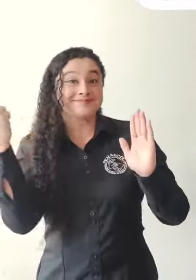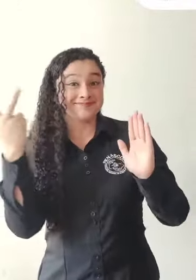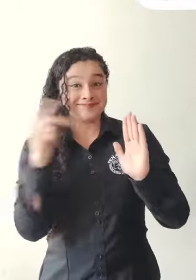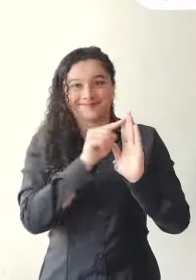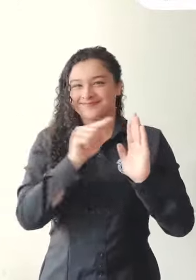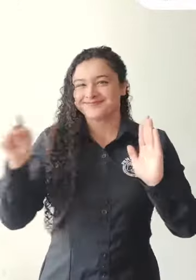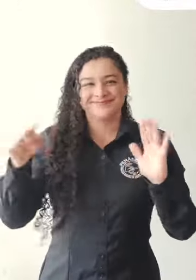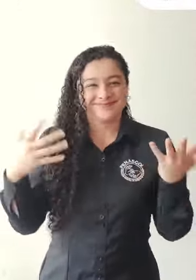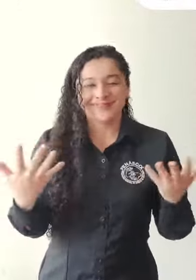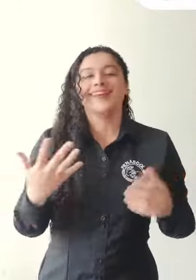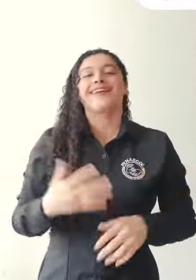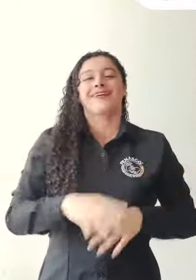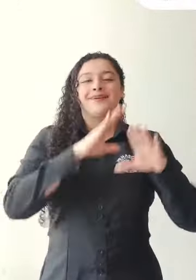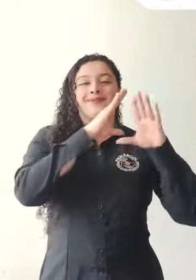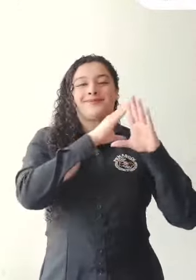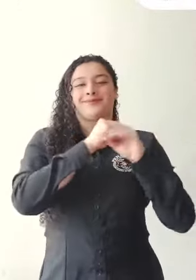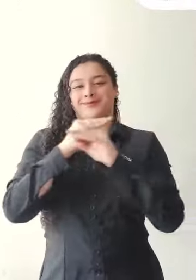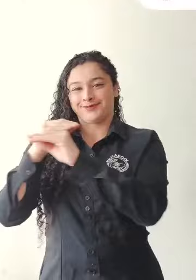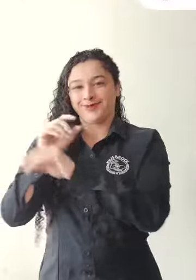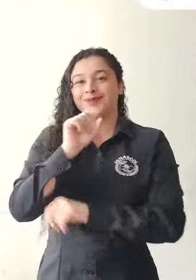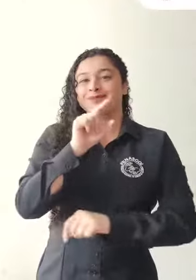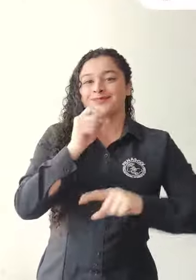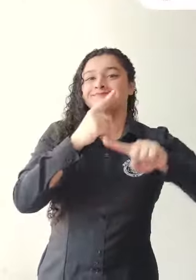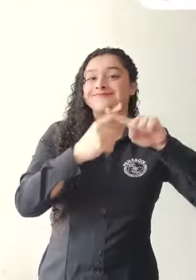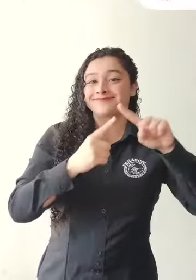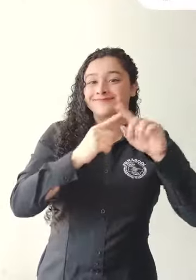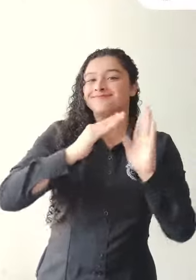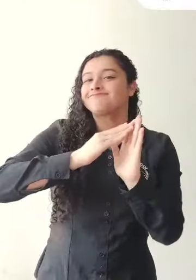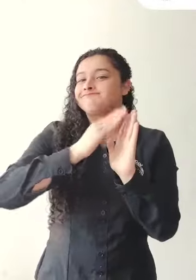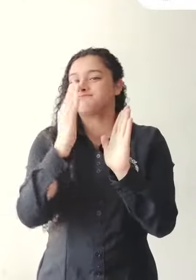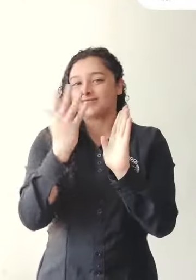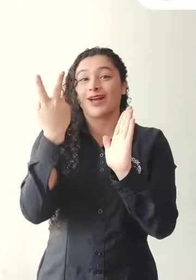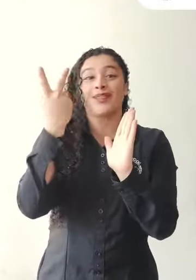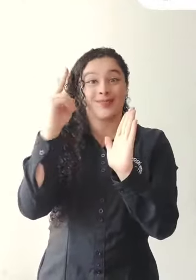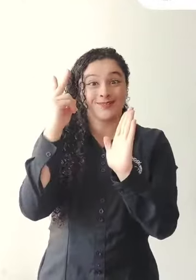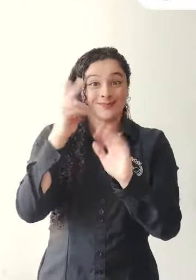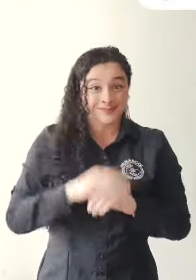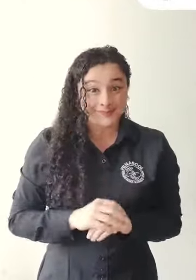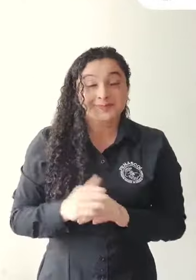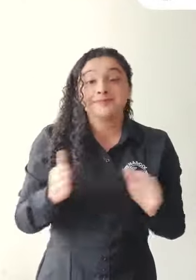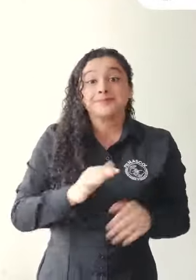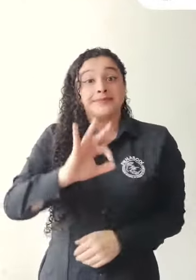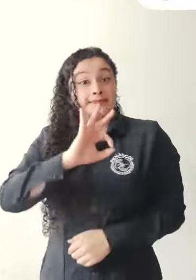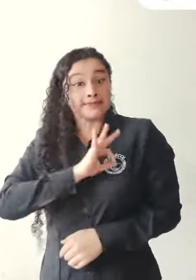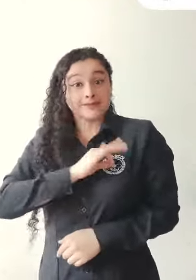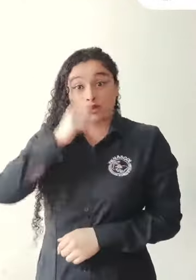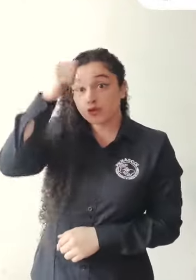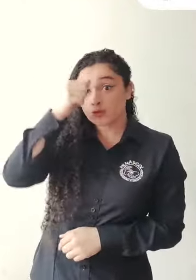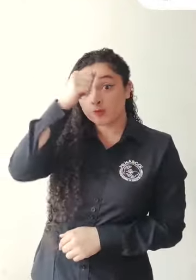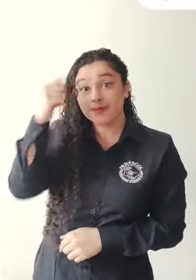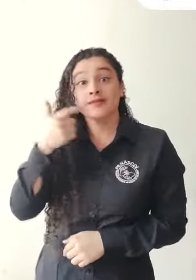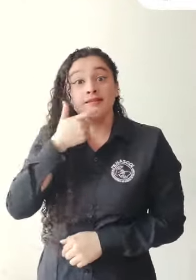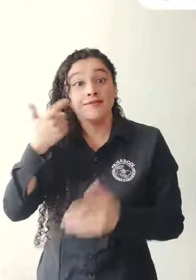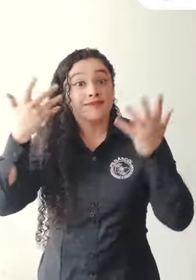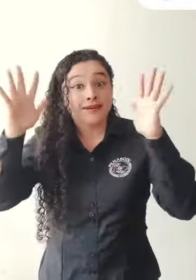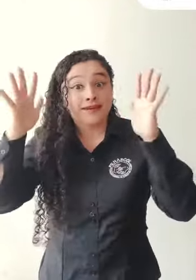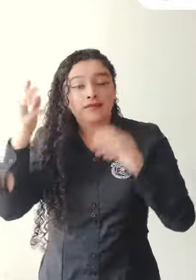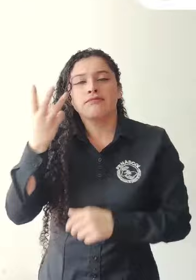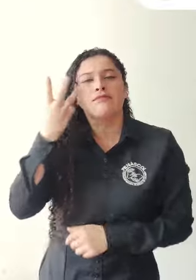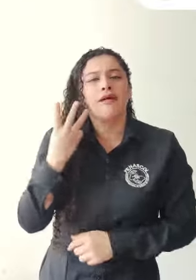viernes en última emisión, de 11 y media a 12 de la noche, y sábados, domingos y festivos en emisión de